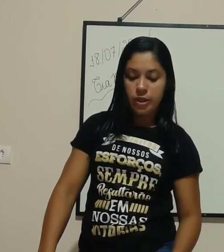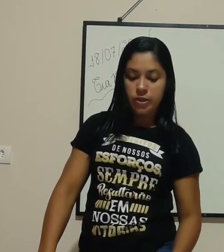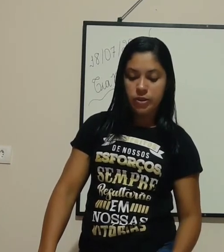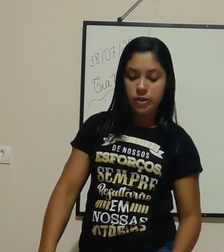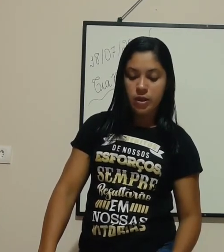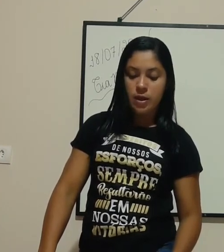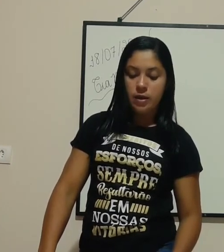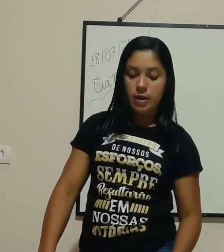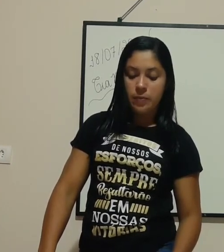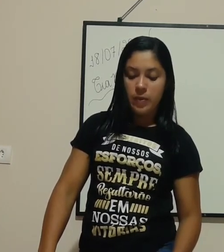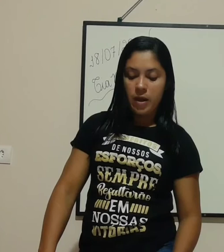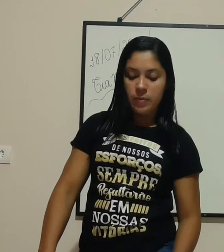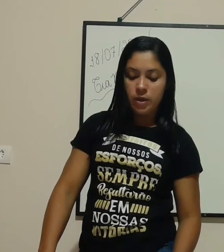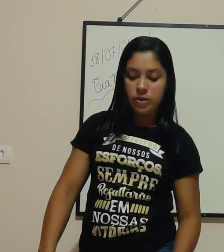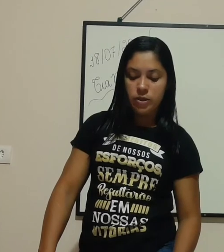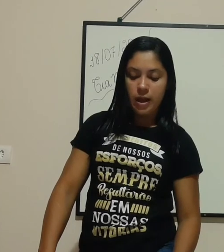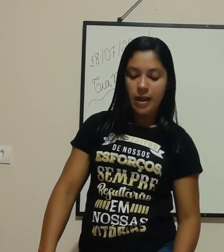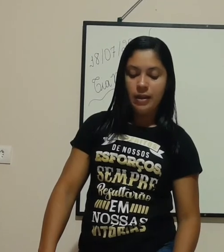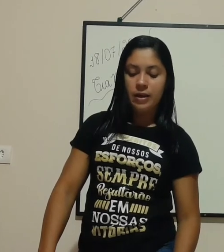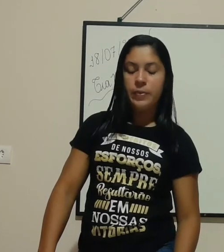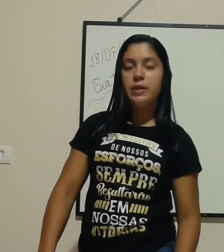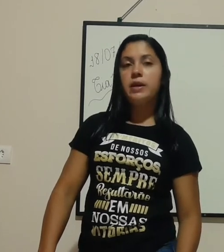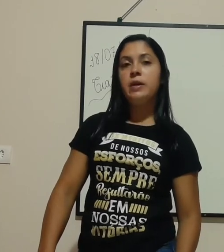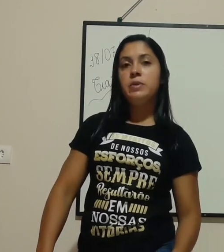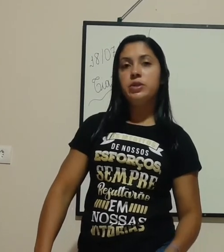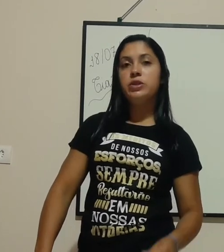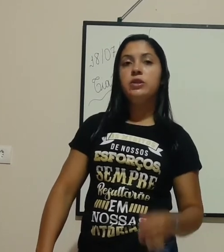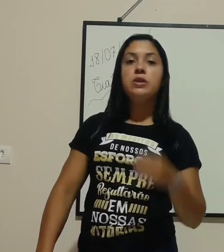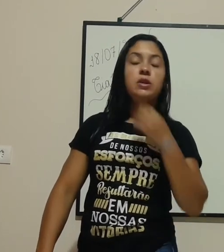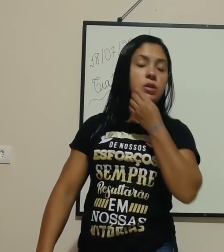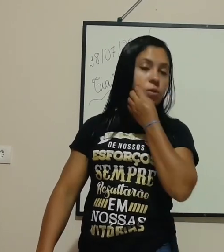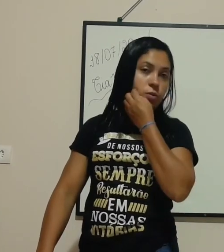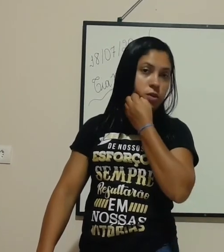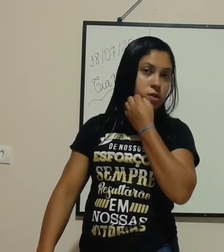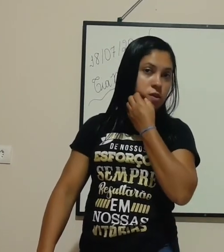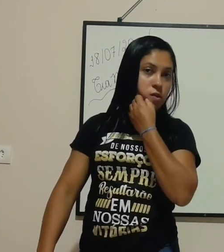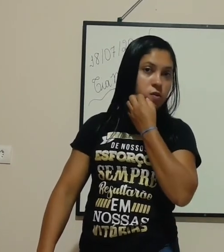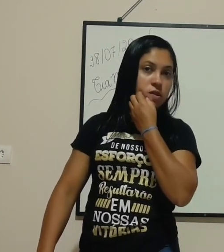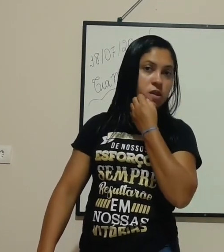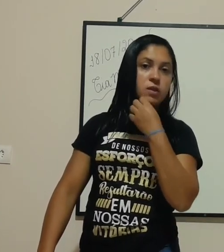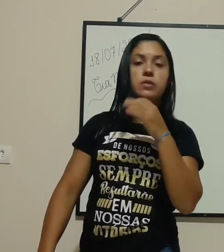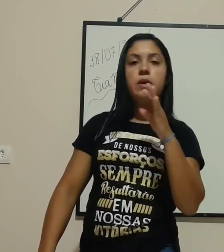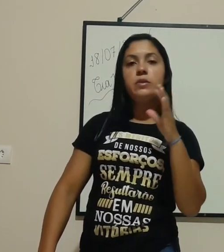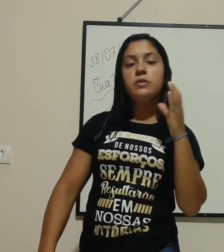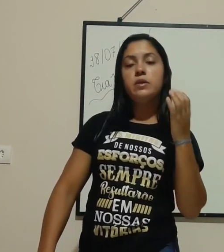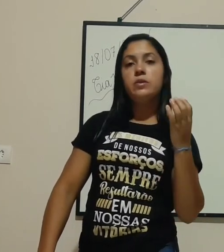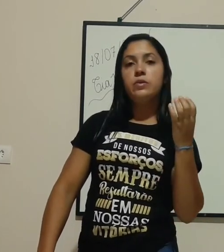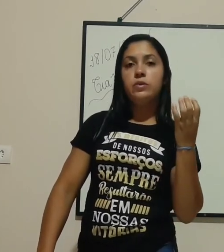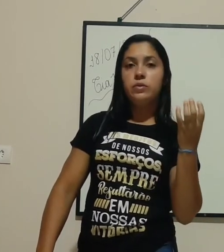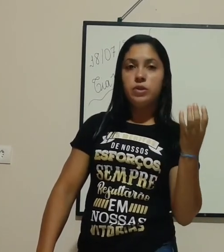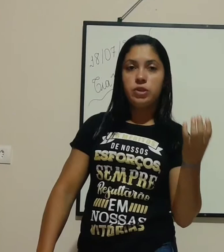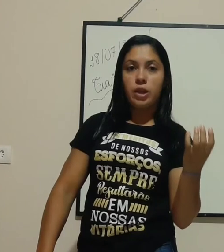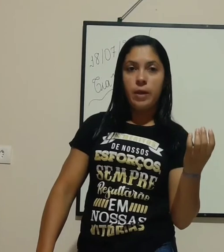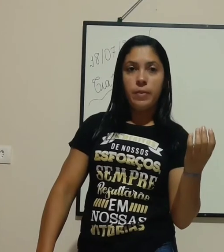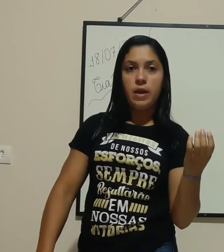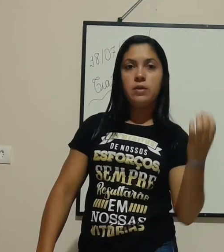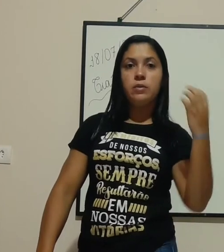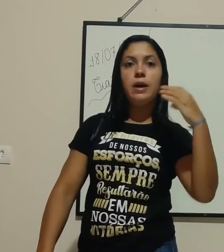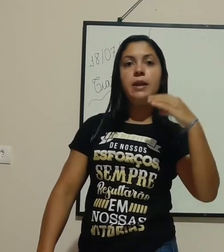energia que permite a lâmpada emitir luz. Ou seja, enquanto o circuito está aberto, a